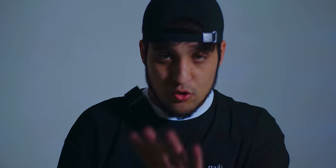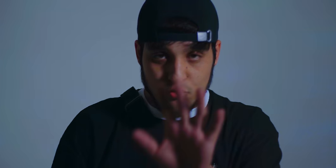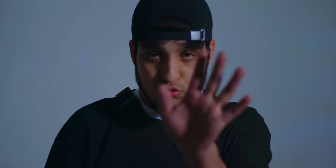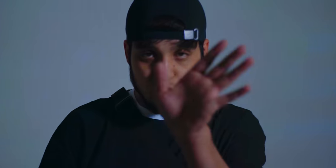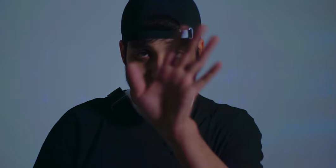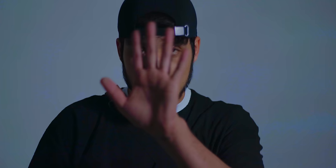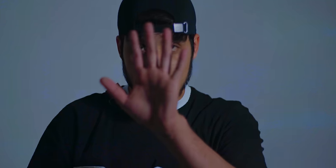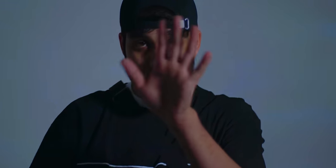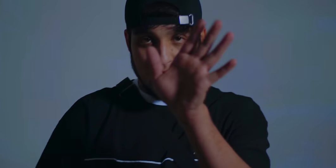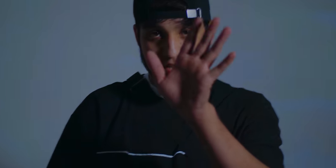İzlədiyiniz təşəkkürlər.